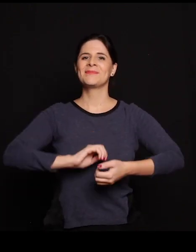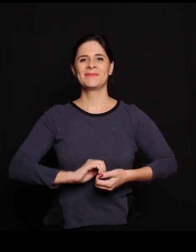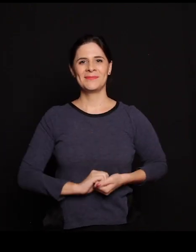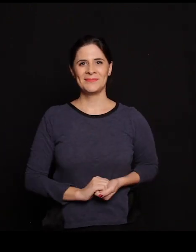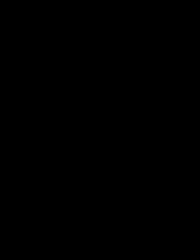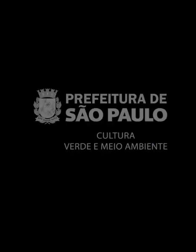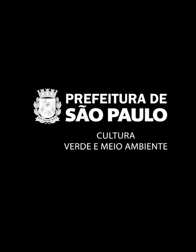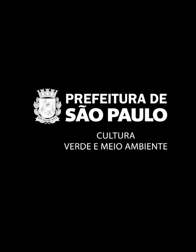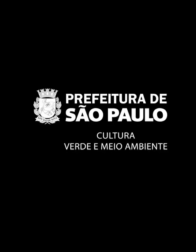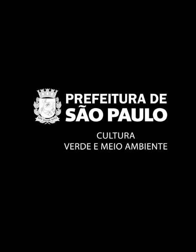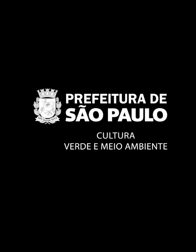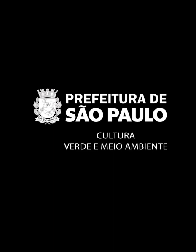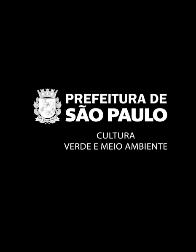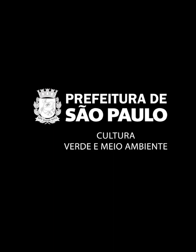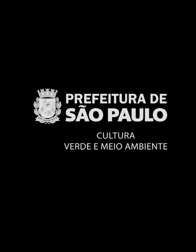Bem,